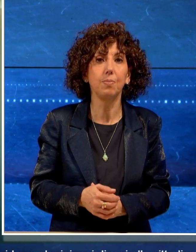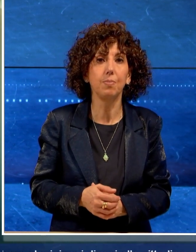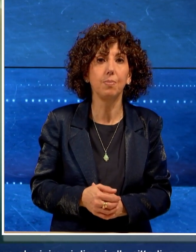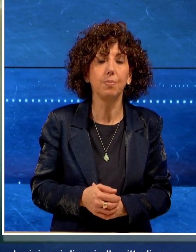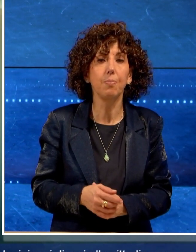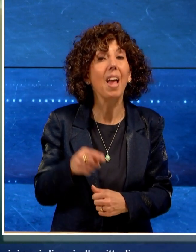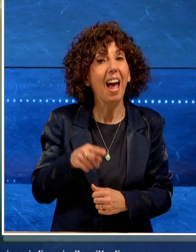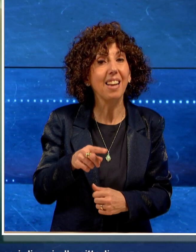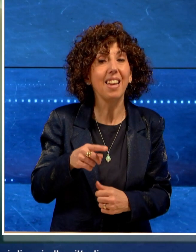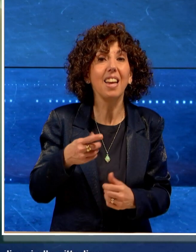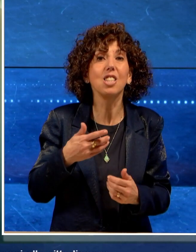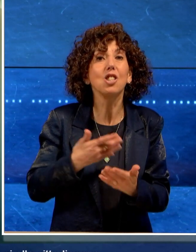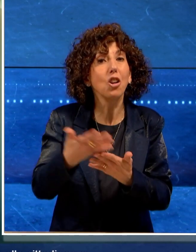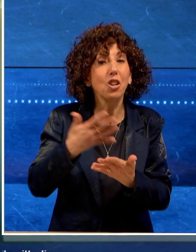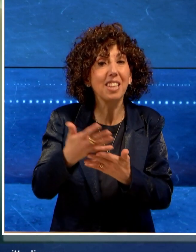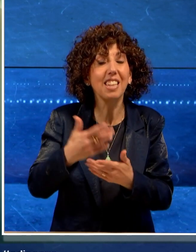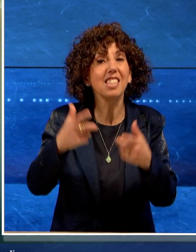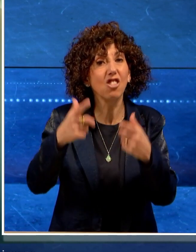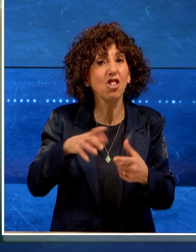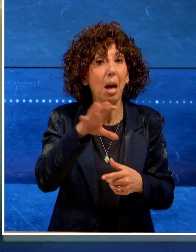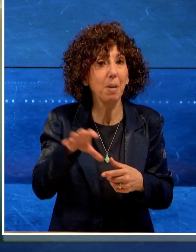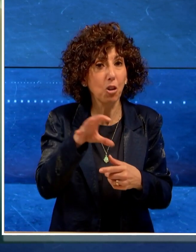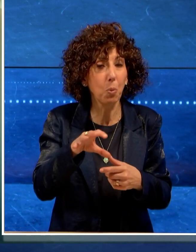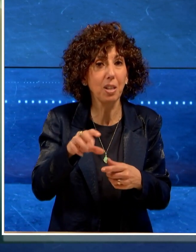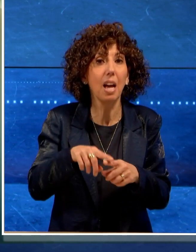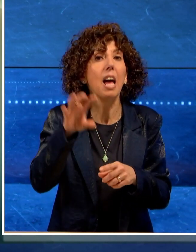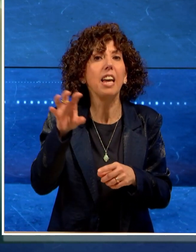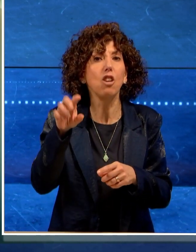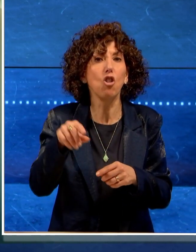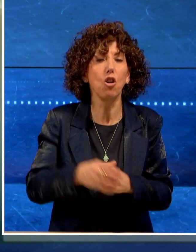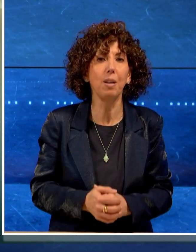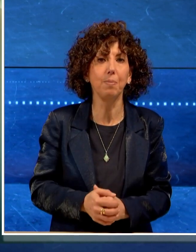E adesso le notizie dall'area metropolitana e dalla Regione.